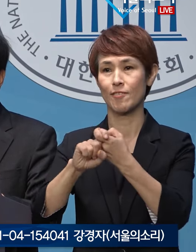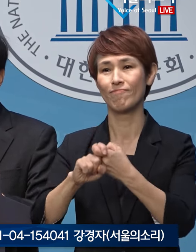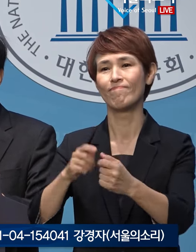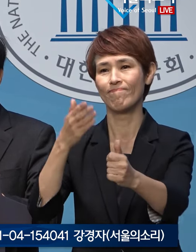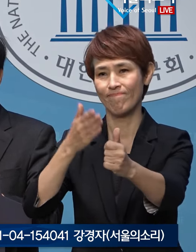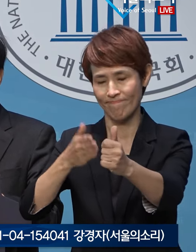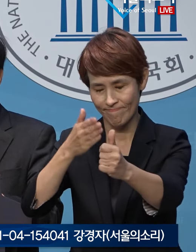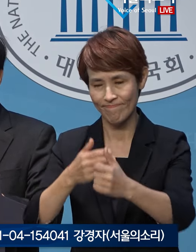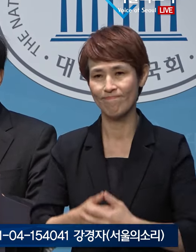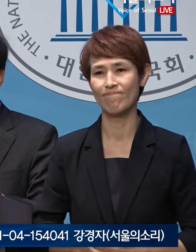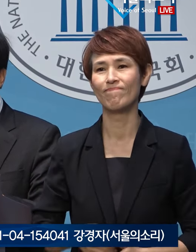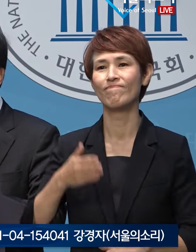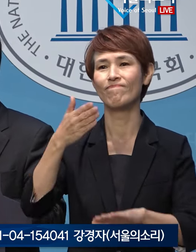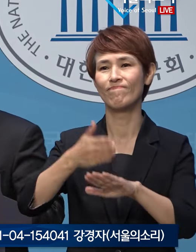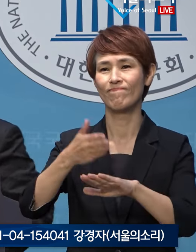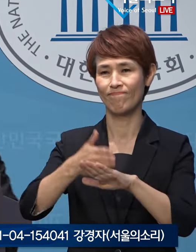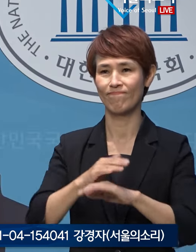부탁드립니다. 감사합니다.